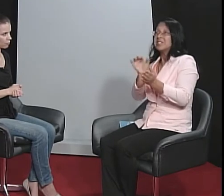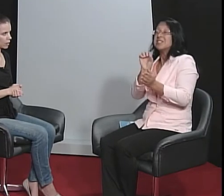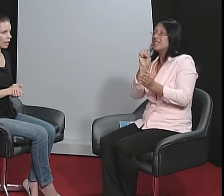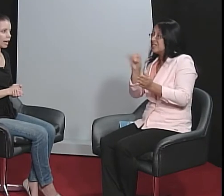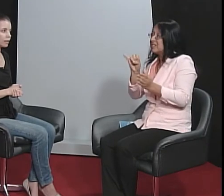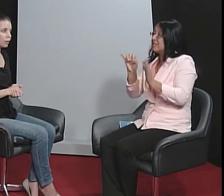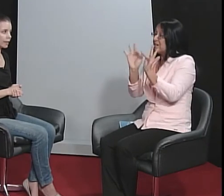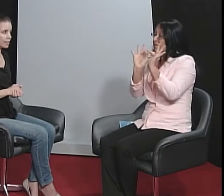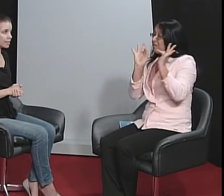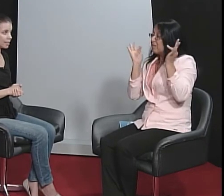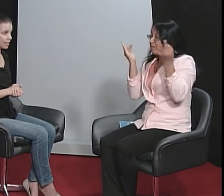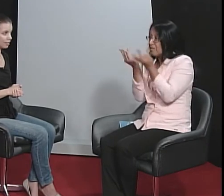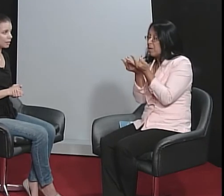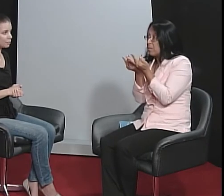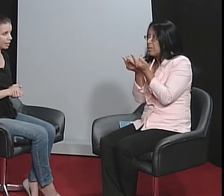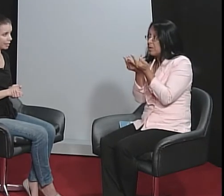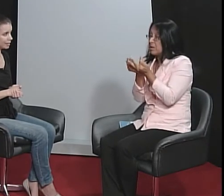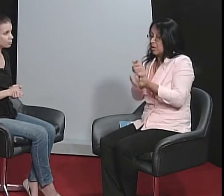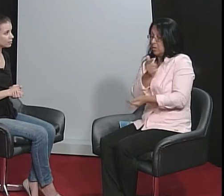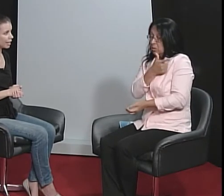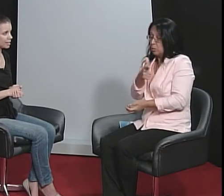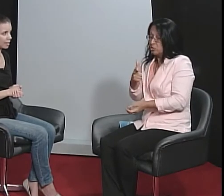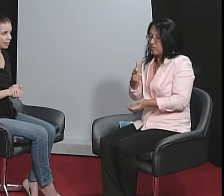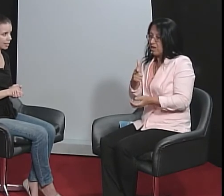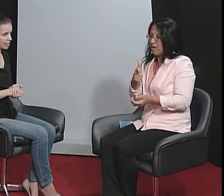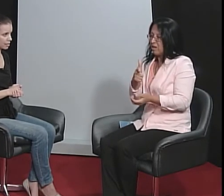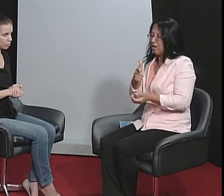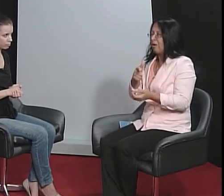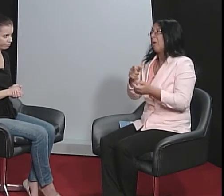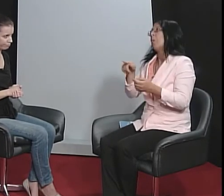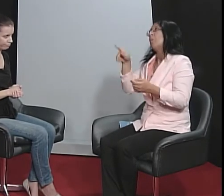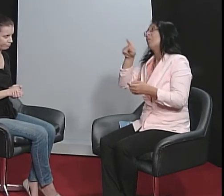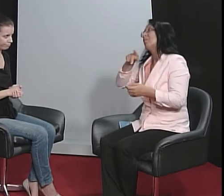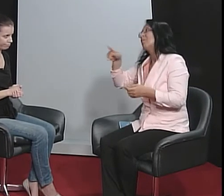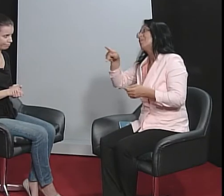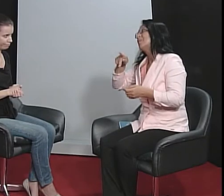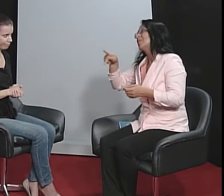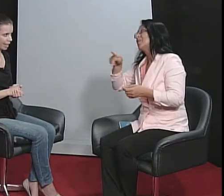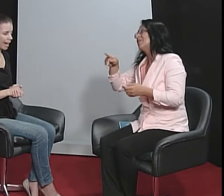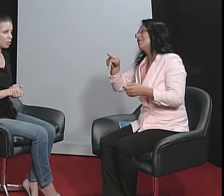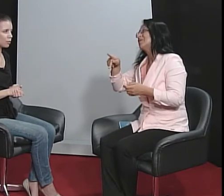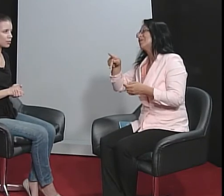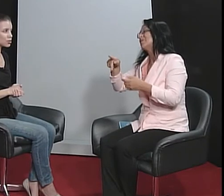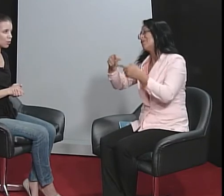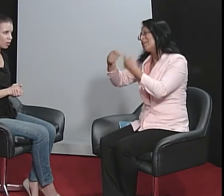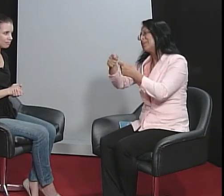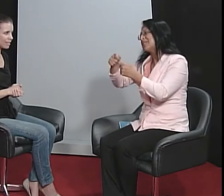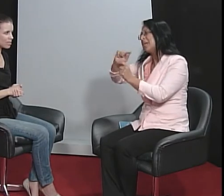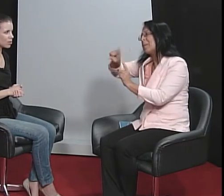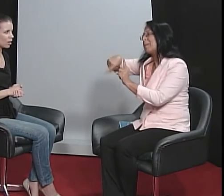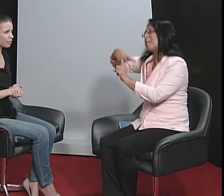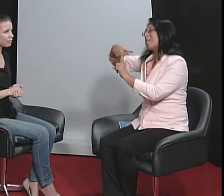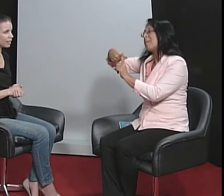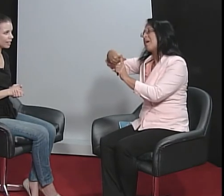Agora, se a família não tem essa interação, aí o professor da escola fica